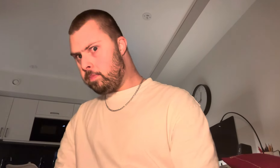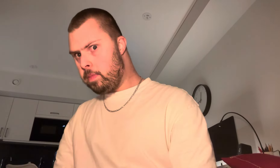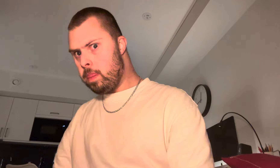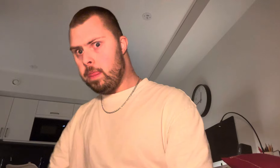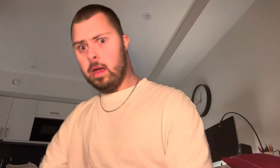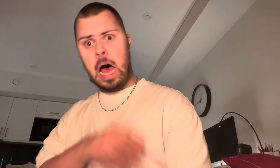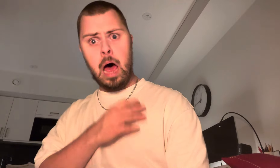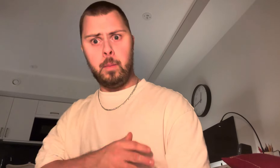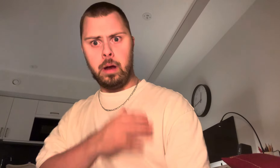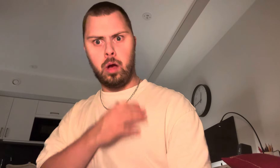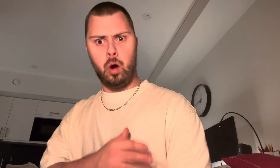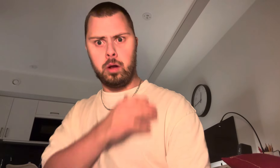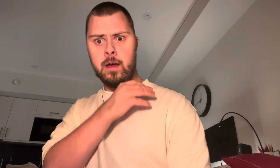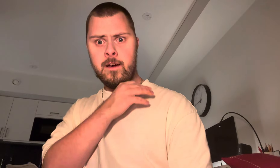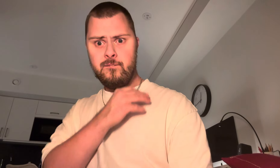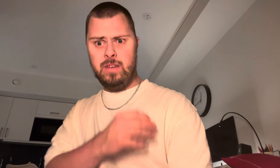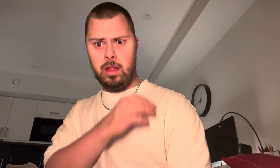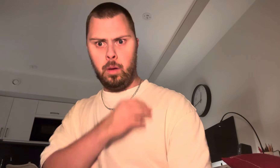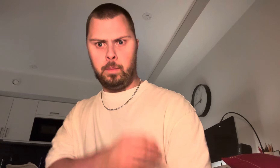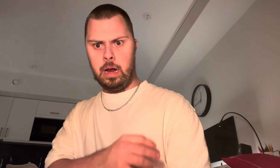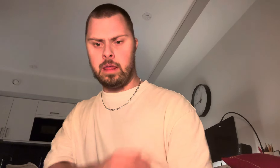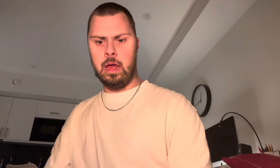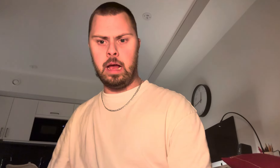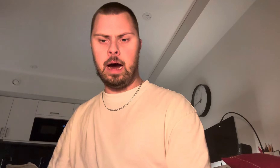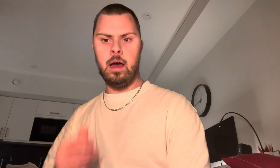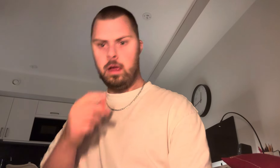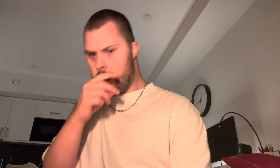Det här är bara en kort video bara att säga, ja.